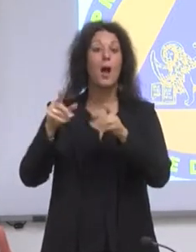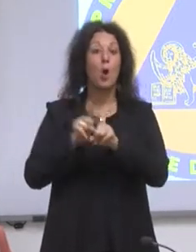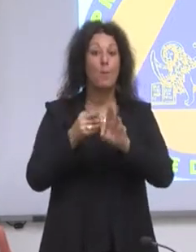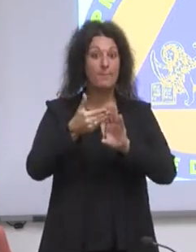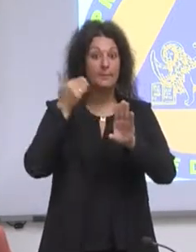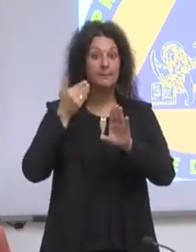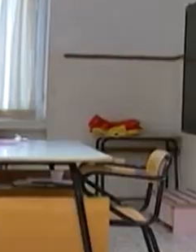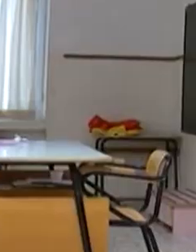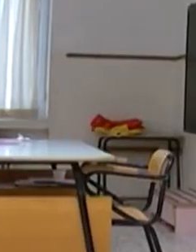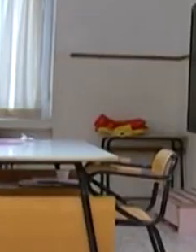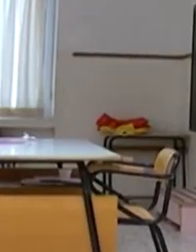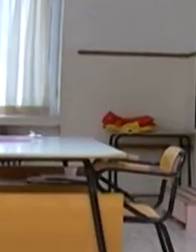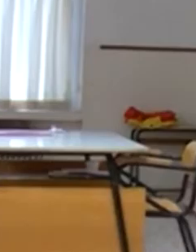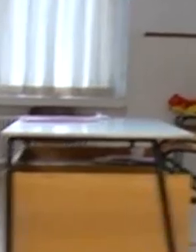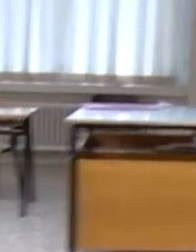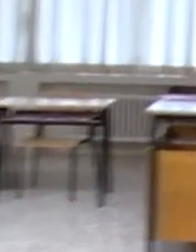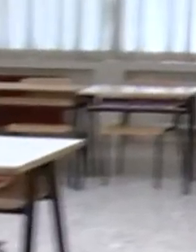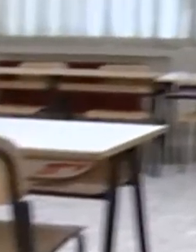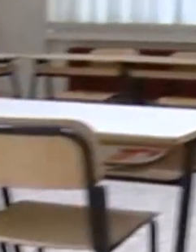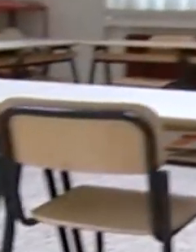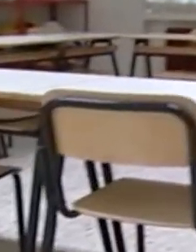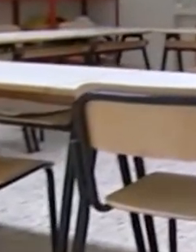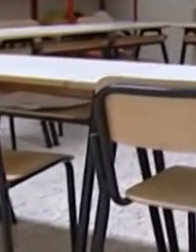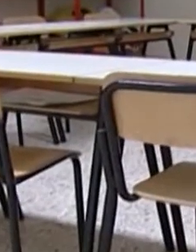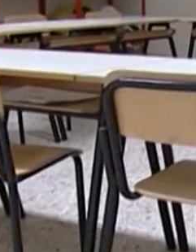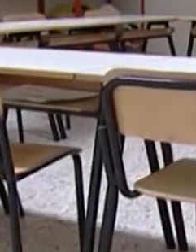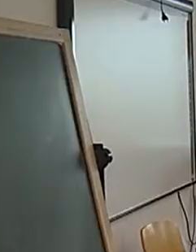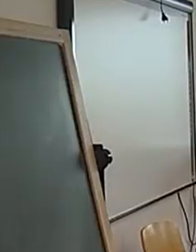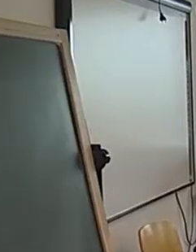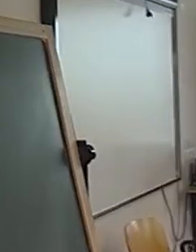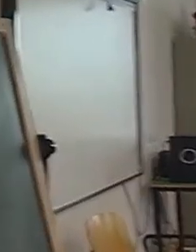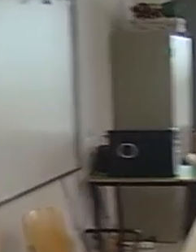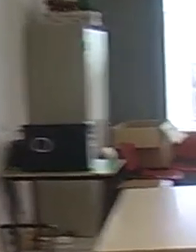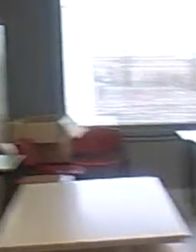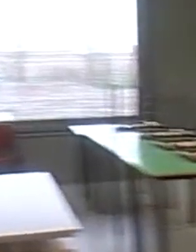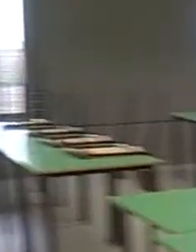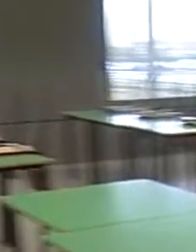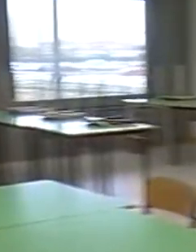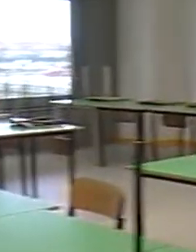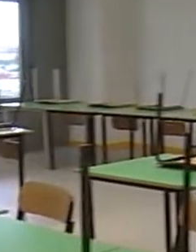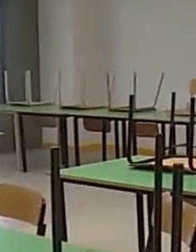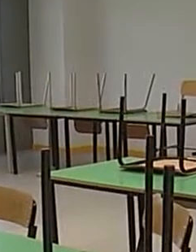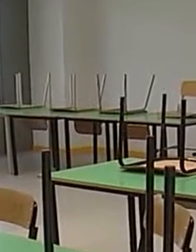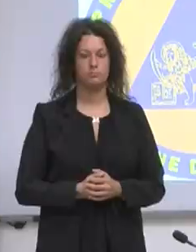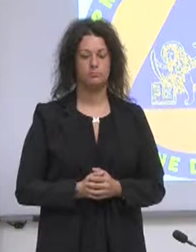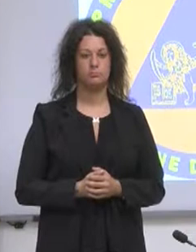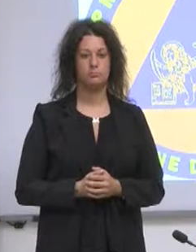per evitare chiusure totali serve agire con velocità ed efficacia e qui subentra il piano di sanità pubblica regionale.